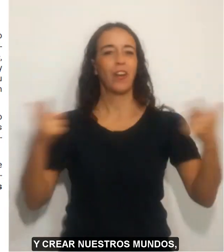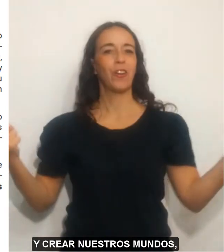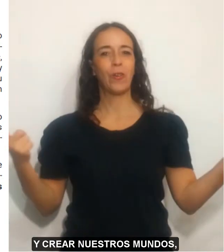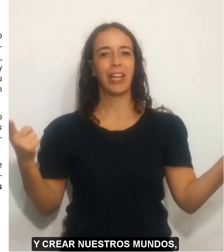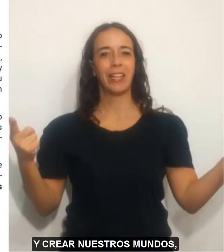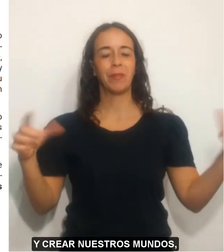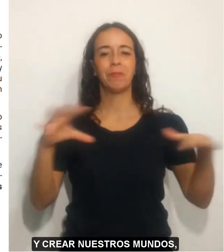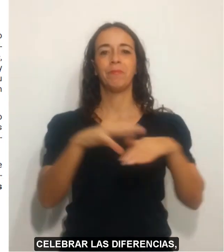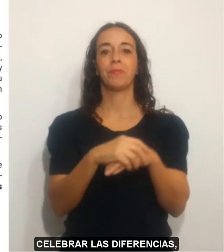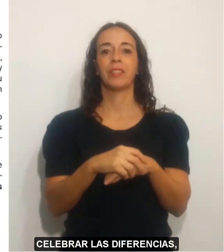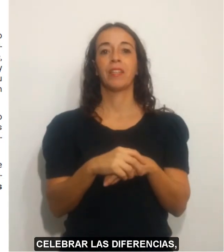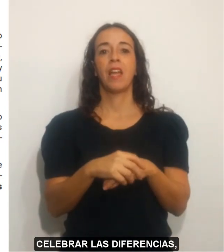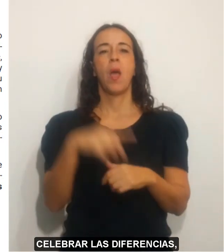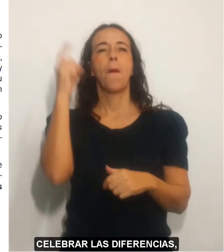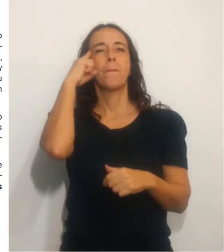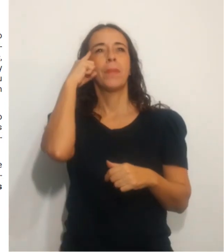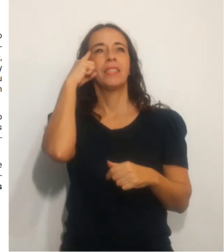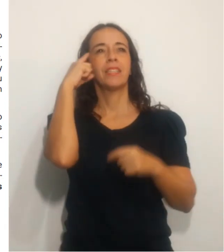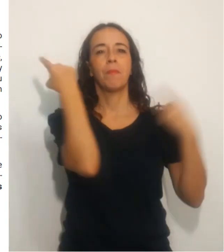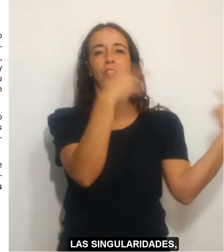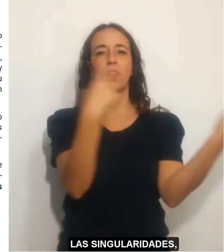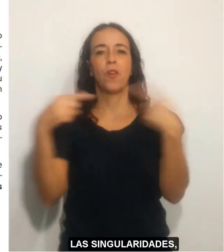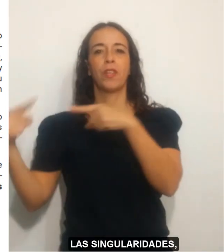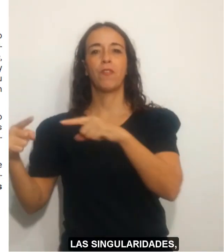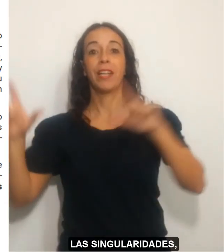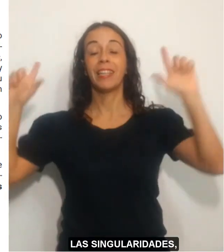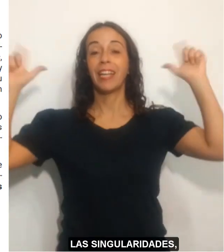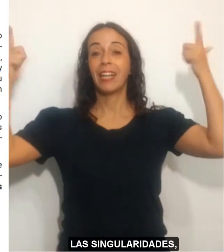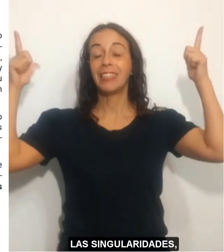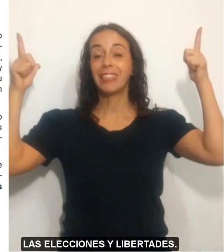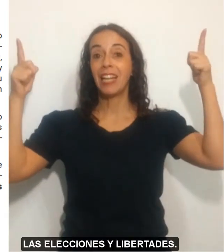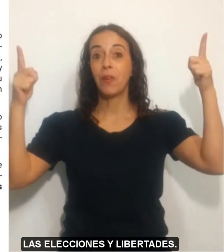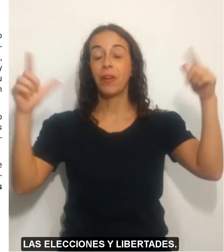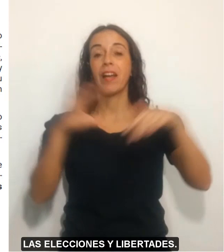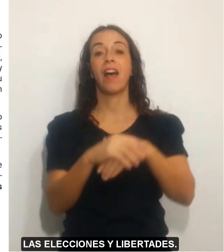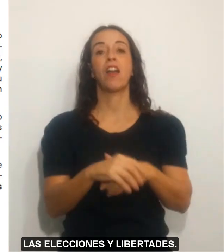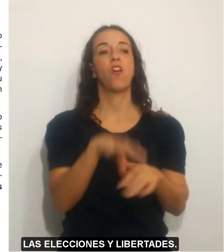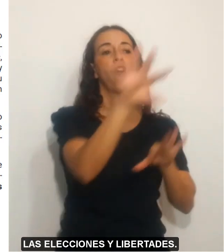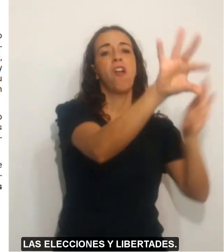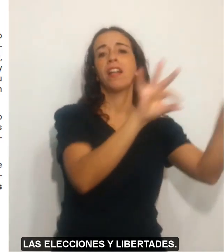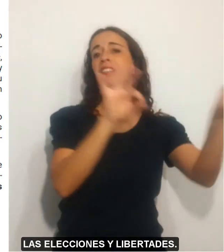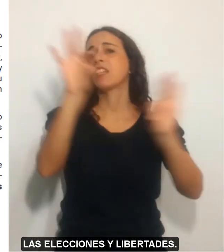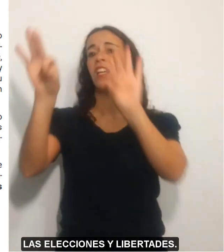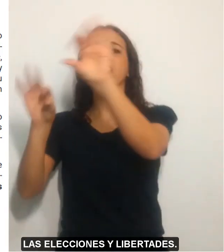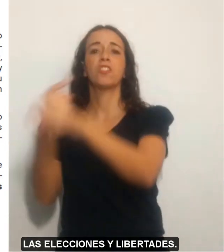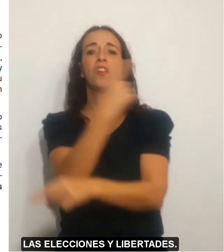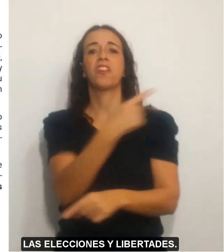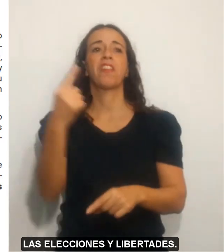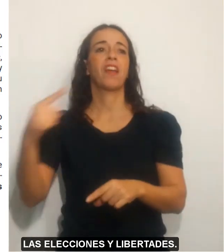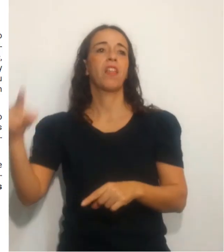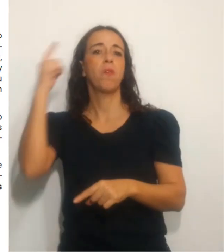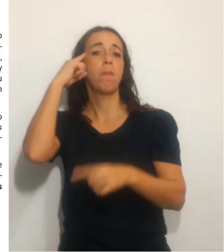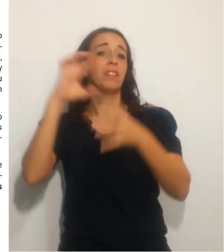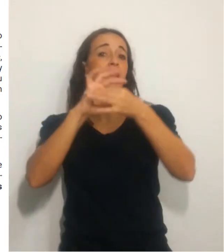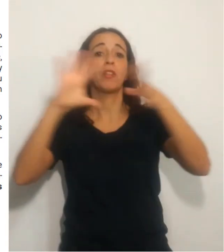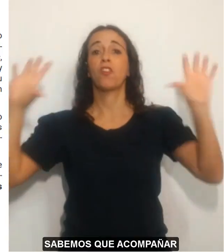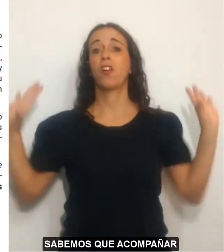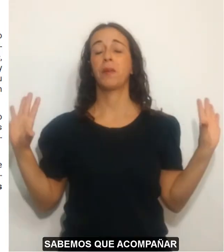mundos. Celebrar las diferencias, las singularidades, las elecciones y libertades.